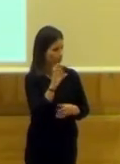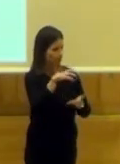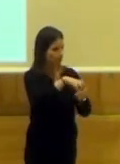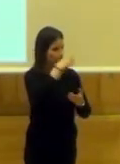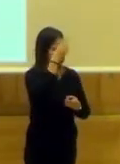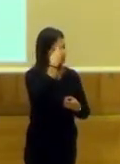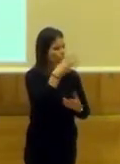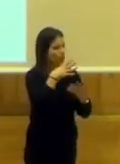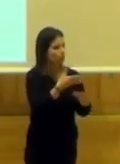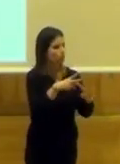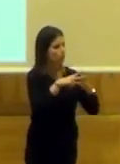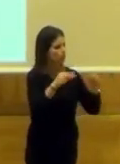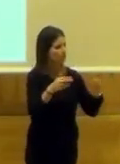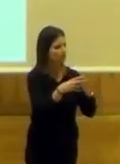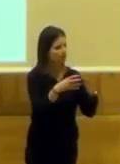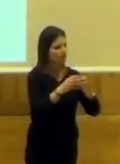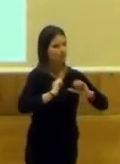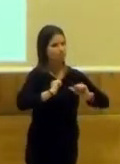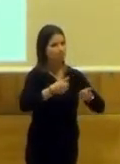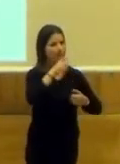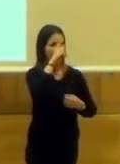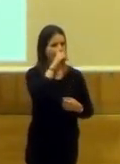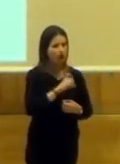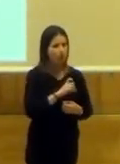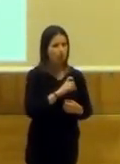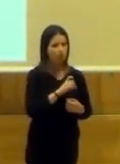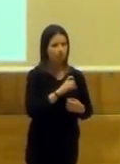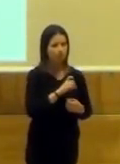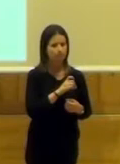Contemporánea de Universidad de Granada se inició en el año...